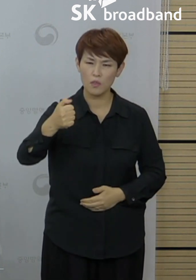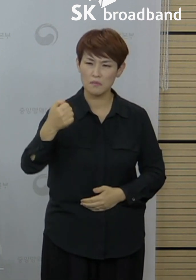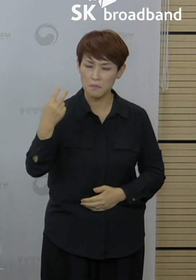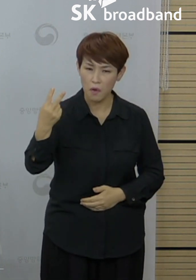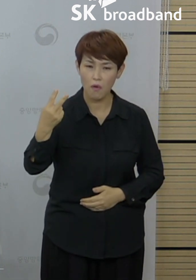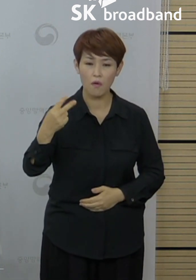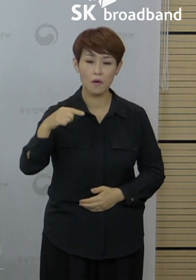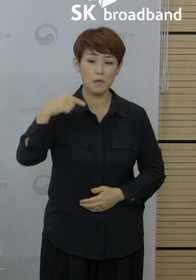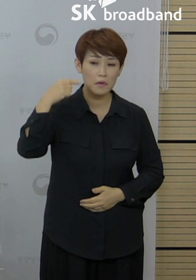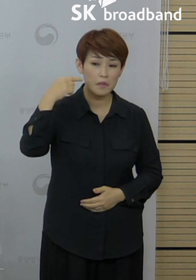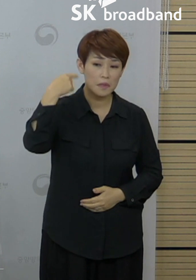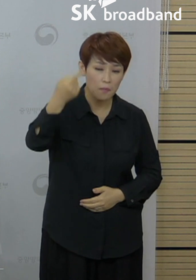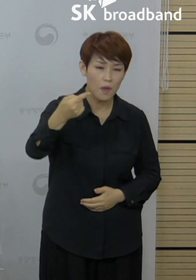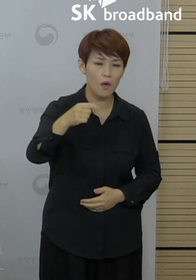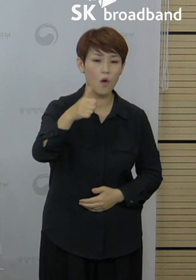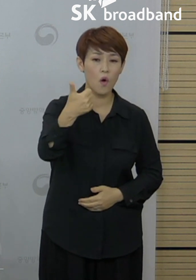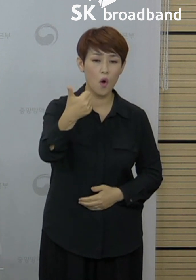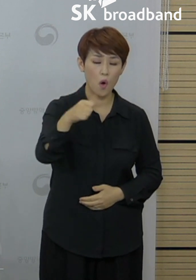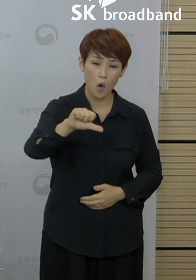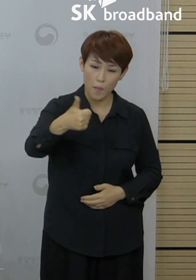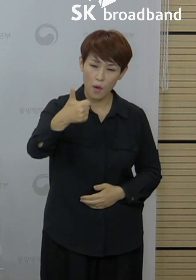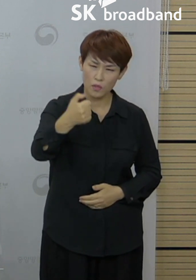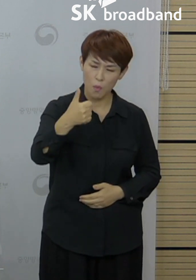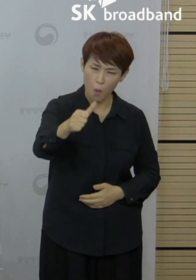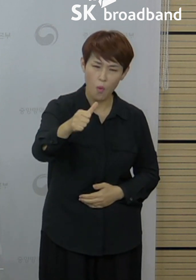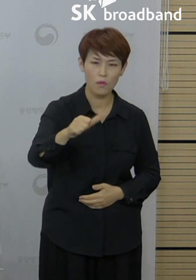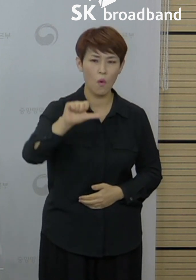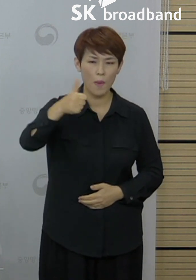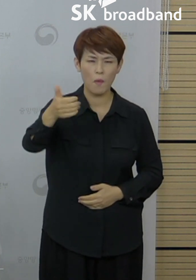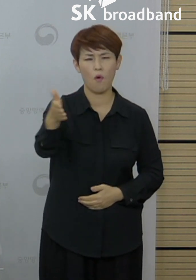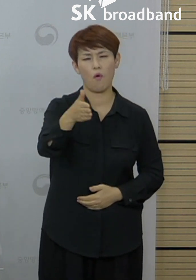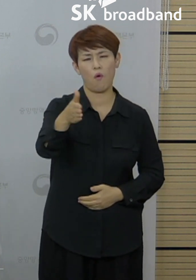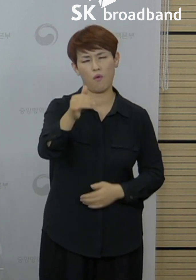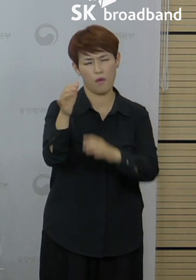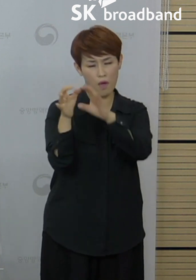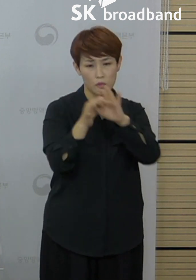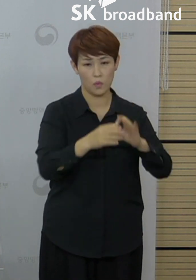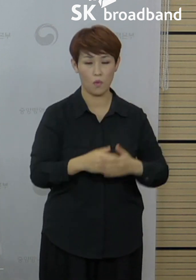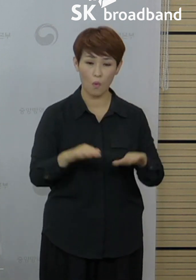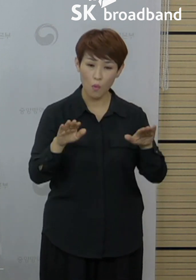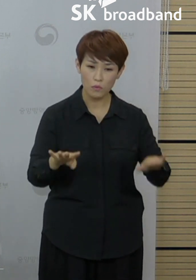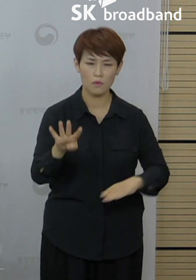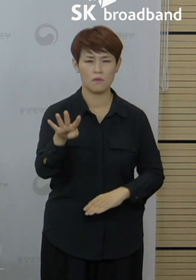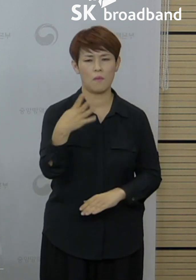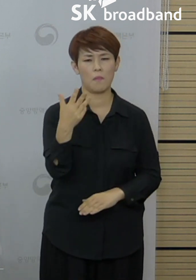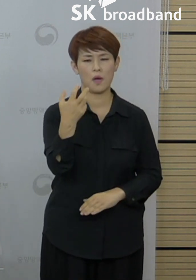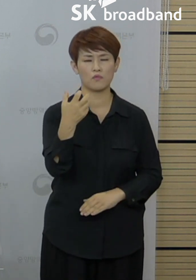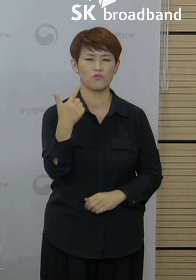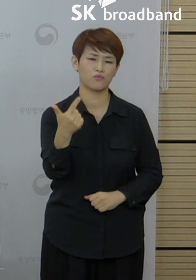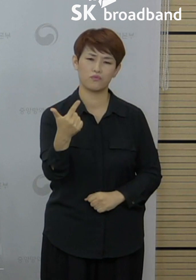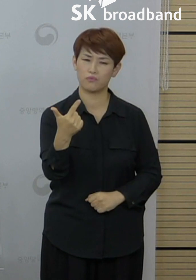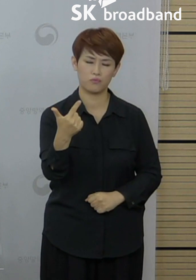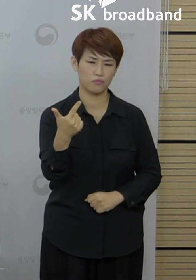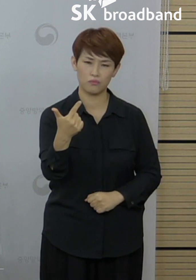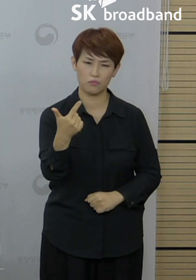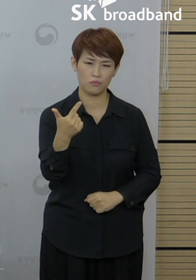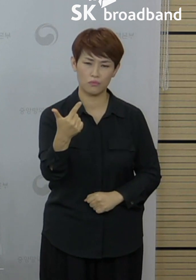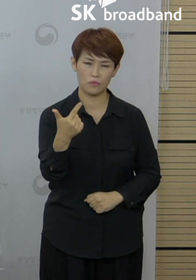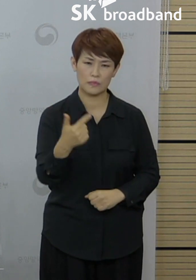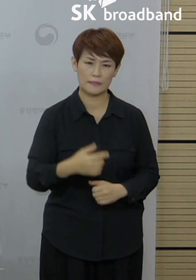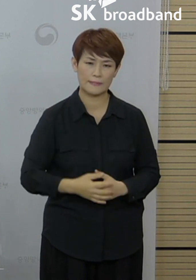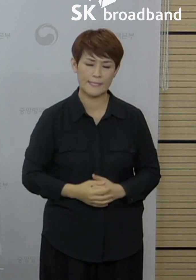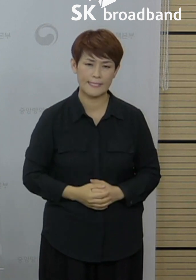525명, 이틀 연속 500명대가 나왔습니다. 그리고 오늘도 486명이 발생했습니다.